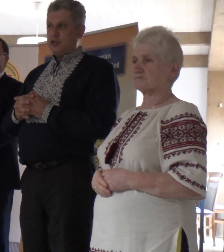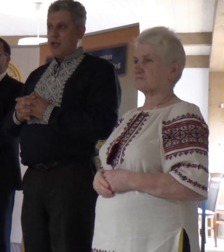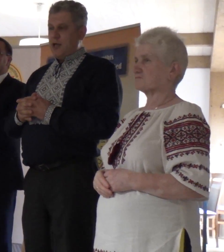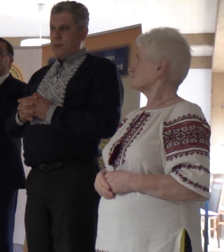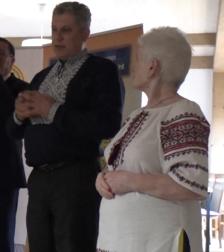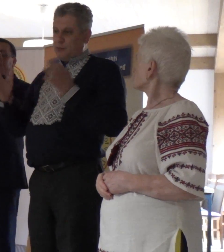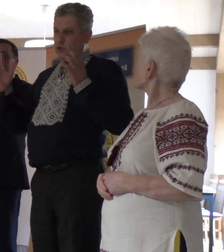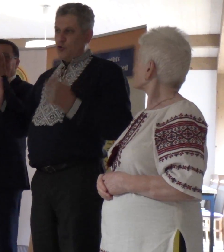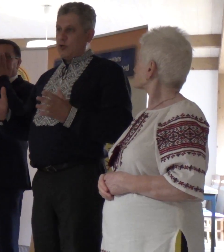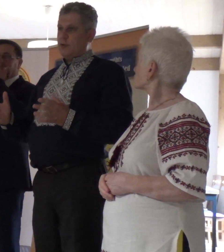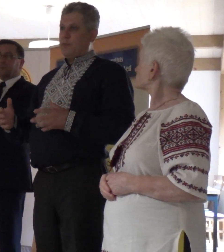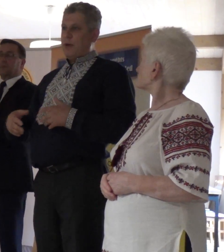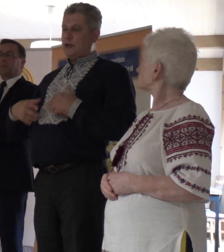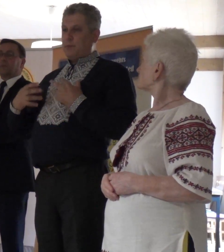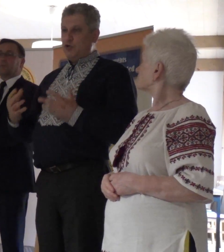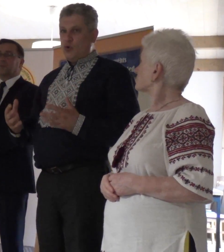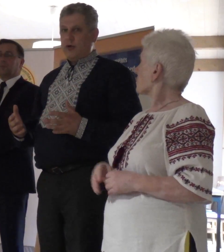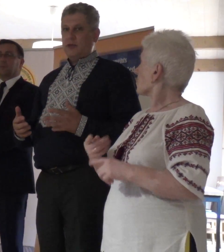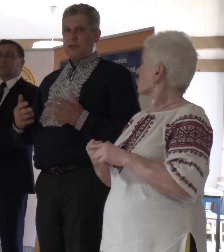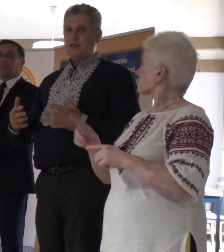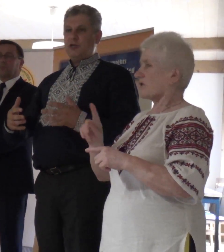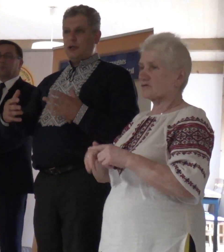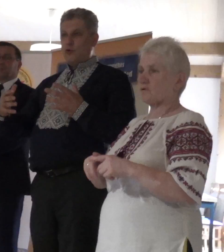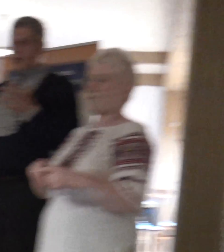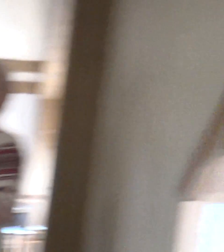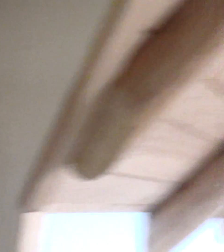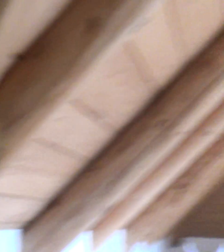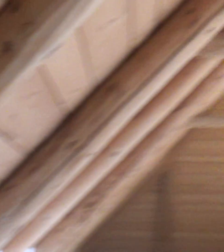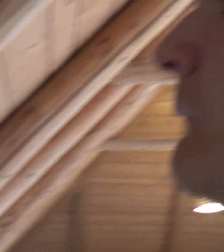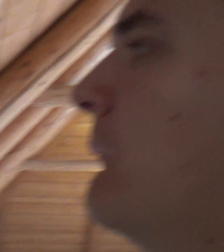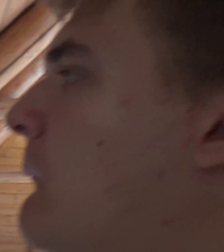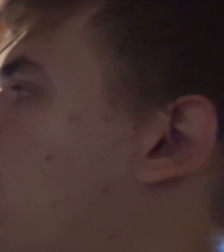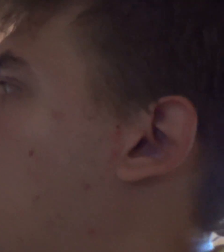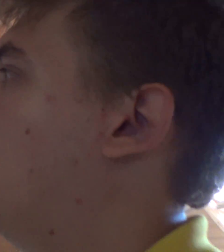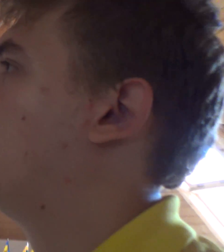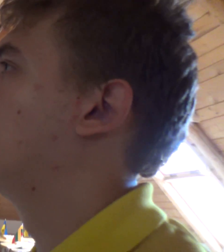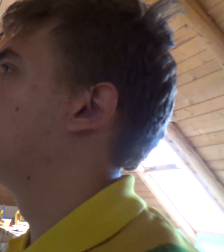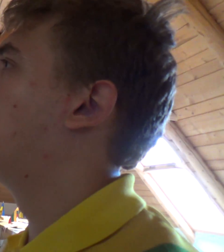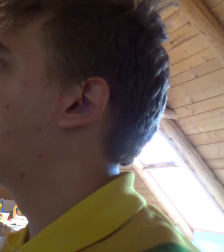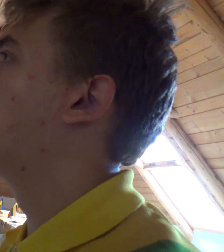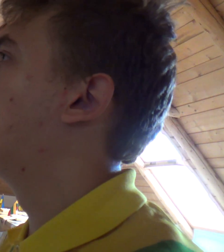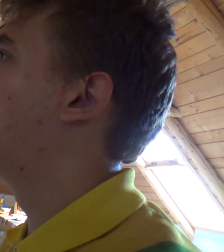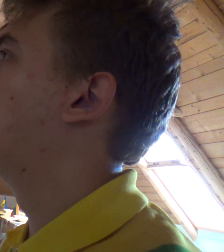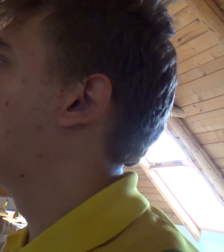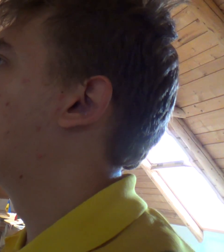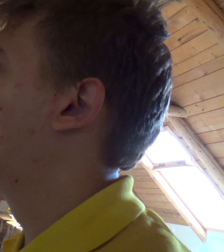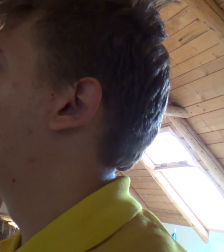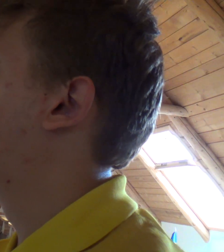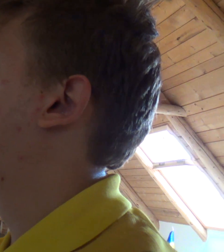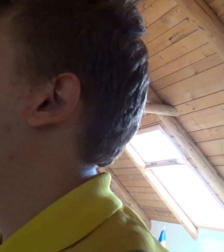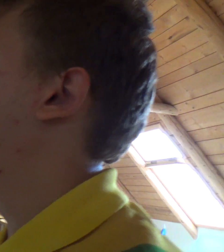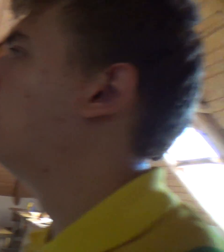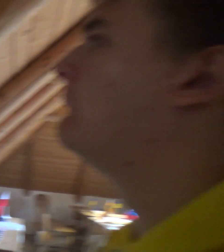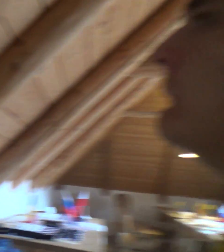śniegne. Dlatego, jeszcze raz, to podczórki, dość oryginalny klimat. ta architektura i to budownictwo musiał być